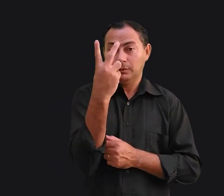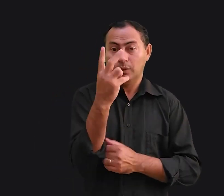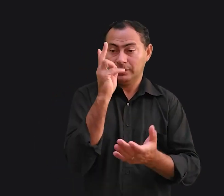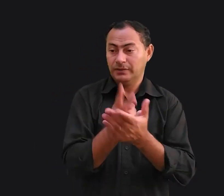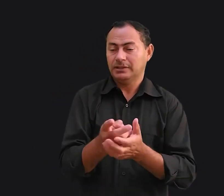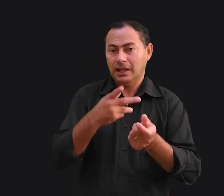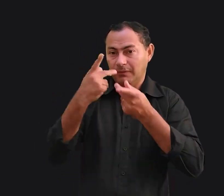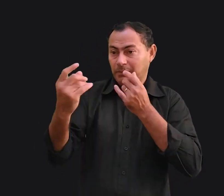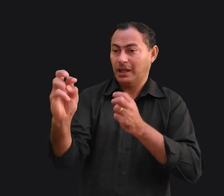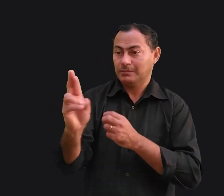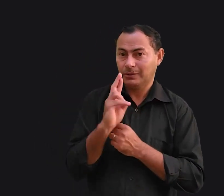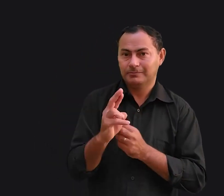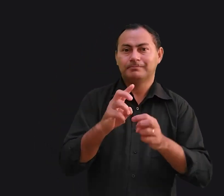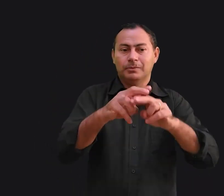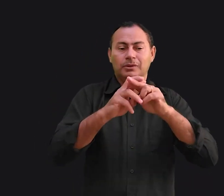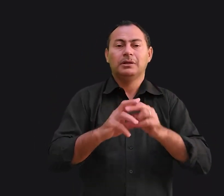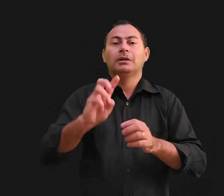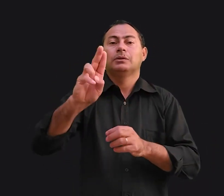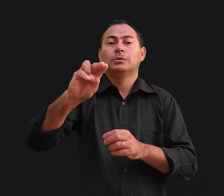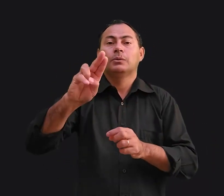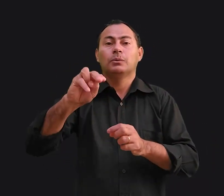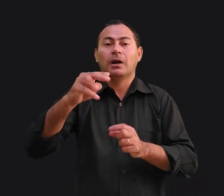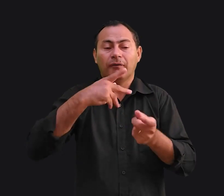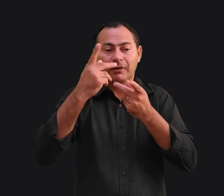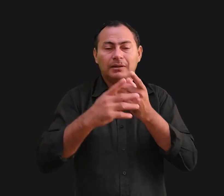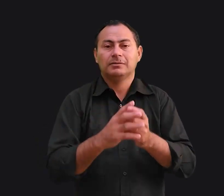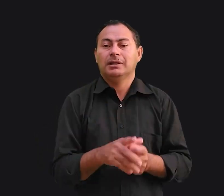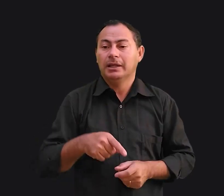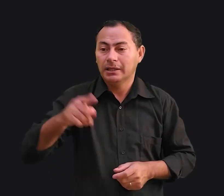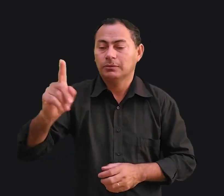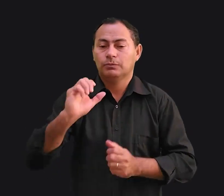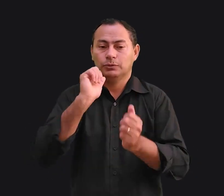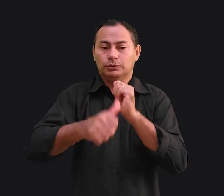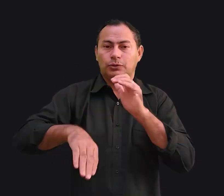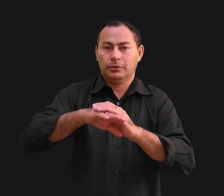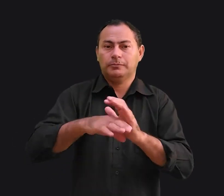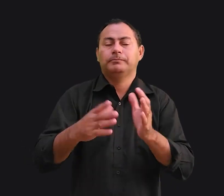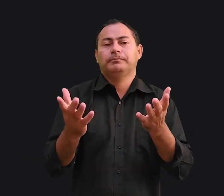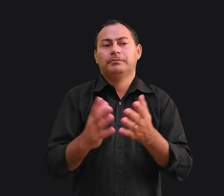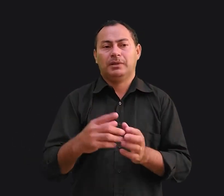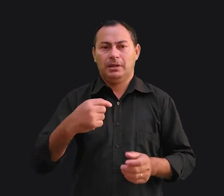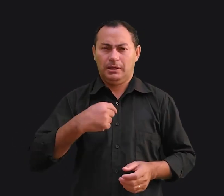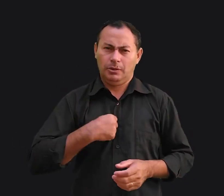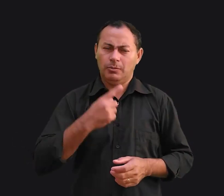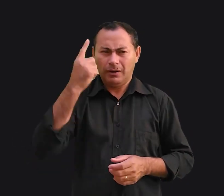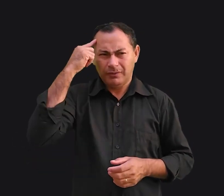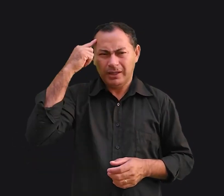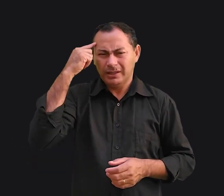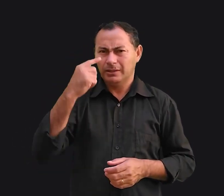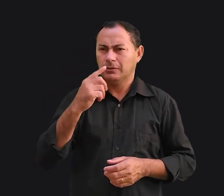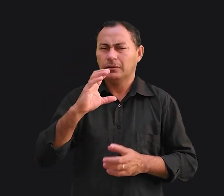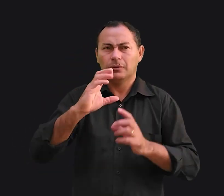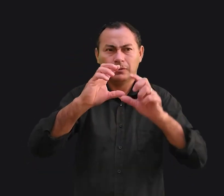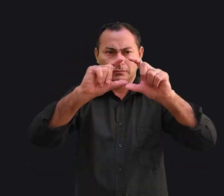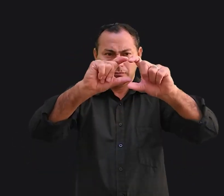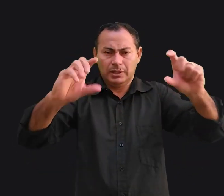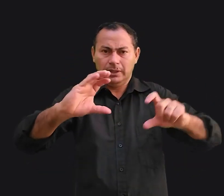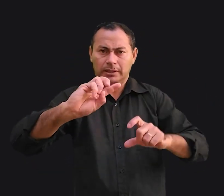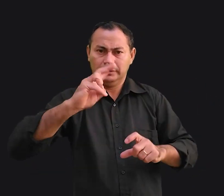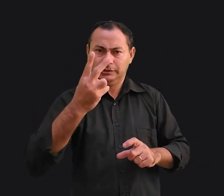vezes, ele disse. Por isso ele nunca dizia que estava indo para o jogo. Eu uma vez vi uma achagem no jornal que dizia,